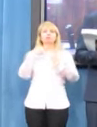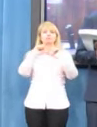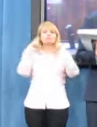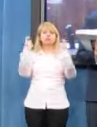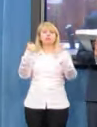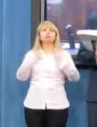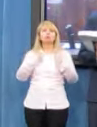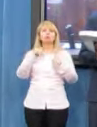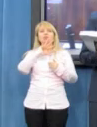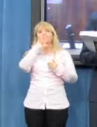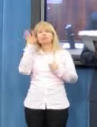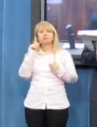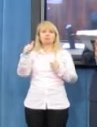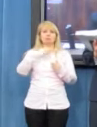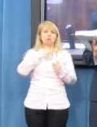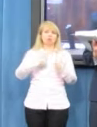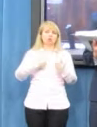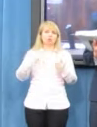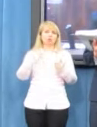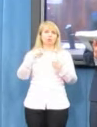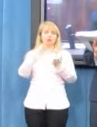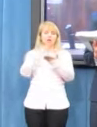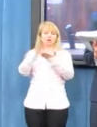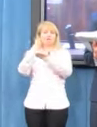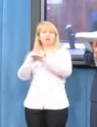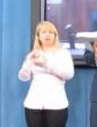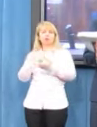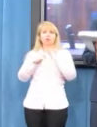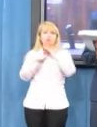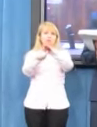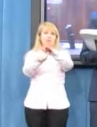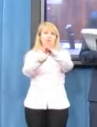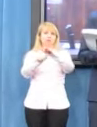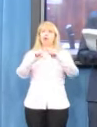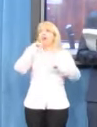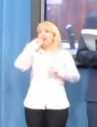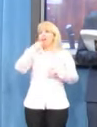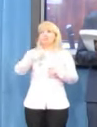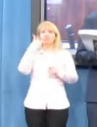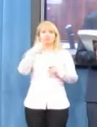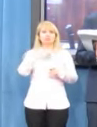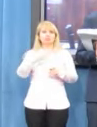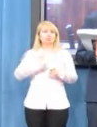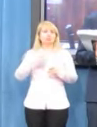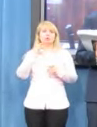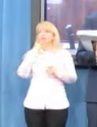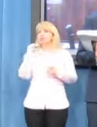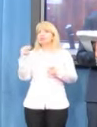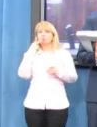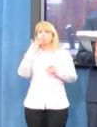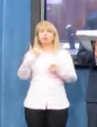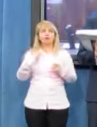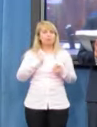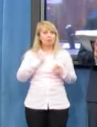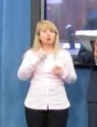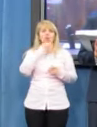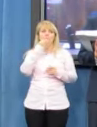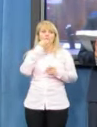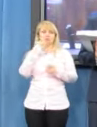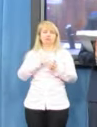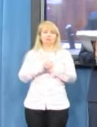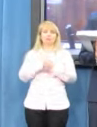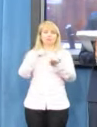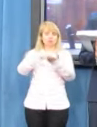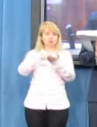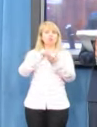wicemarszałkowie. Jestem przekonany, że żaden z nich nie potwierdzi faktu złożenia takiej poprawki. To pokazuje, że mamy